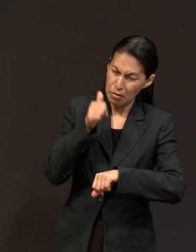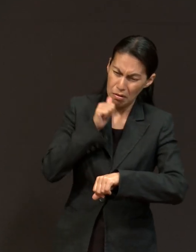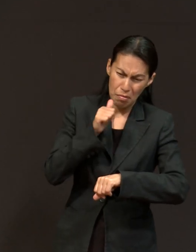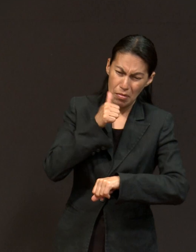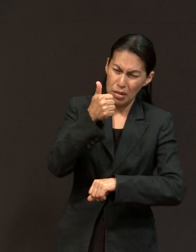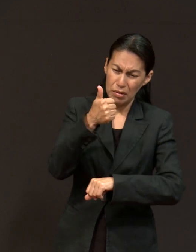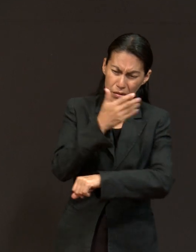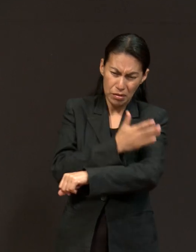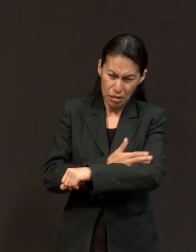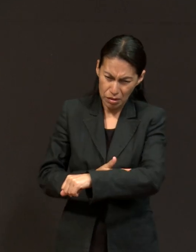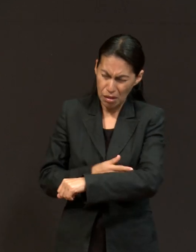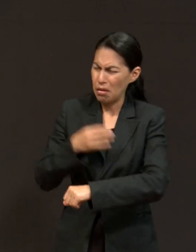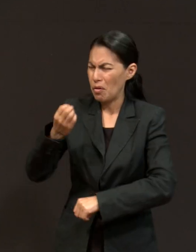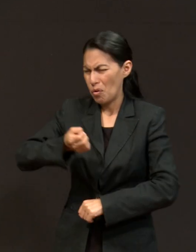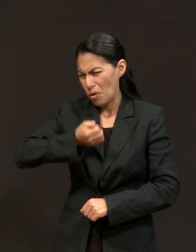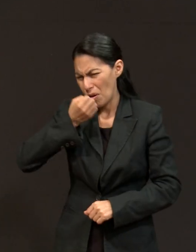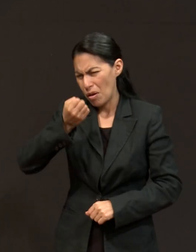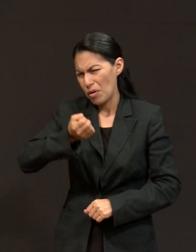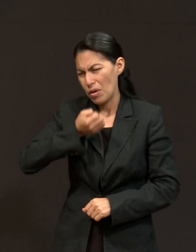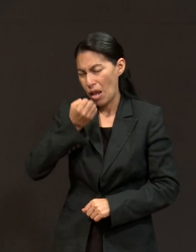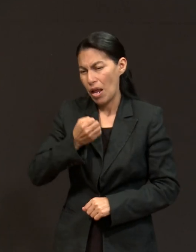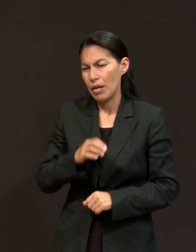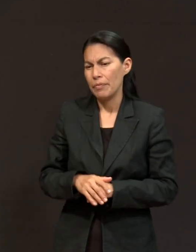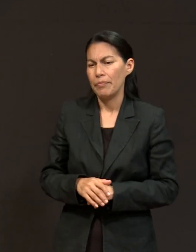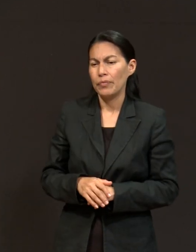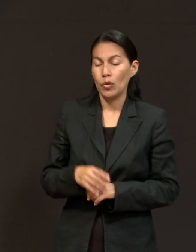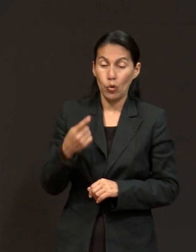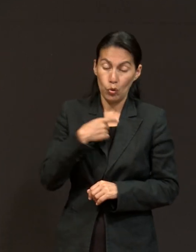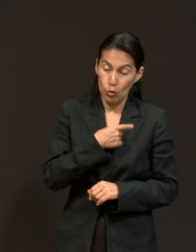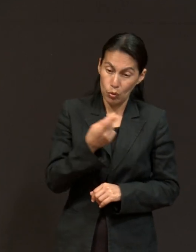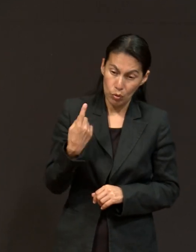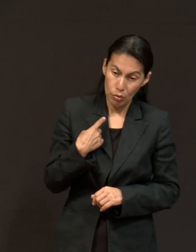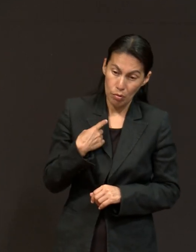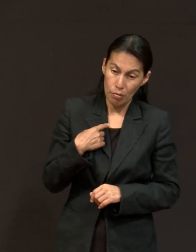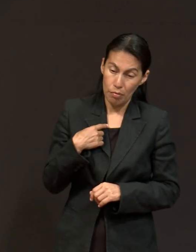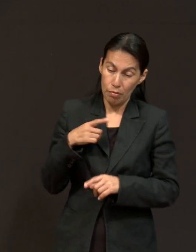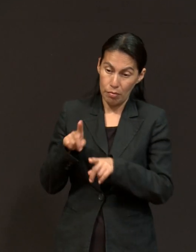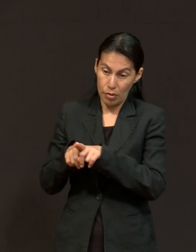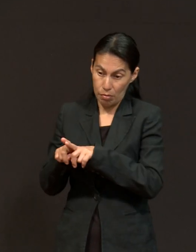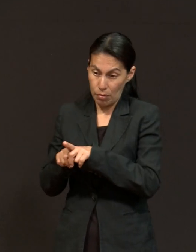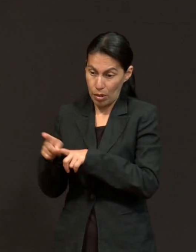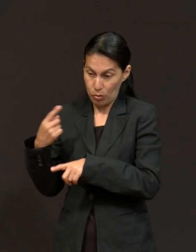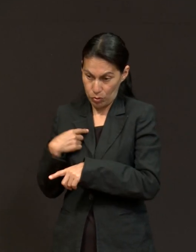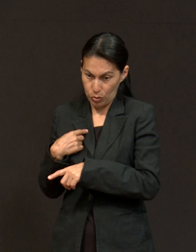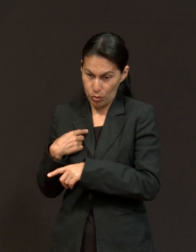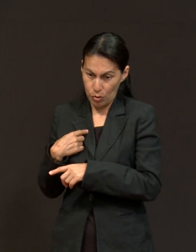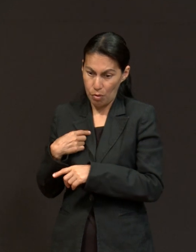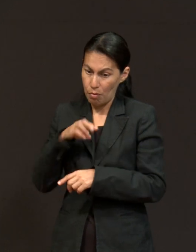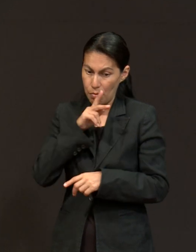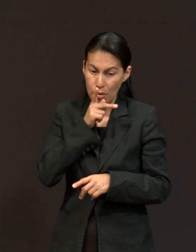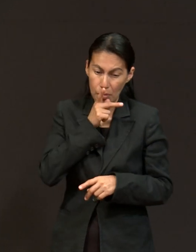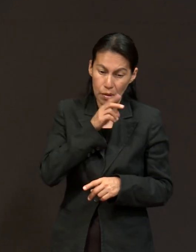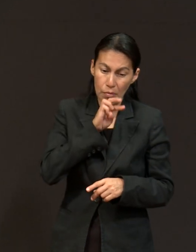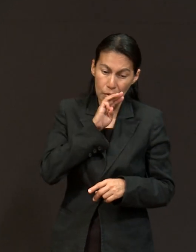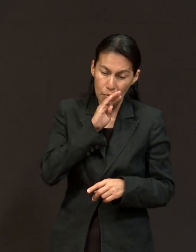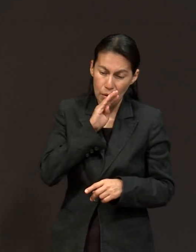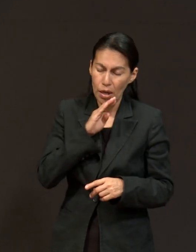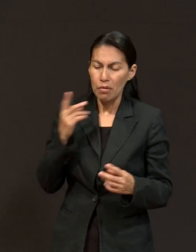y mi hermano y yo íbamos con ellos a orar. Había un momento del culto familiar, es más, más pequeños,